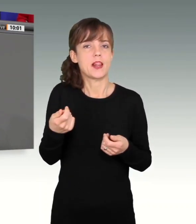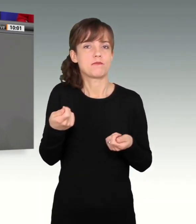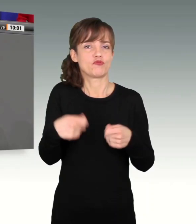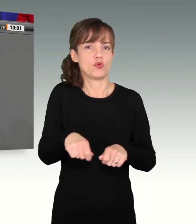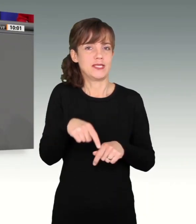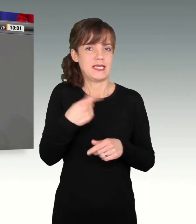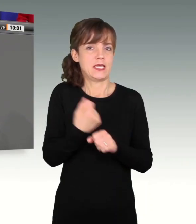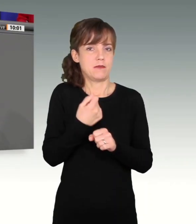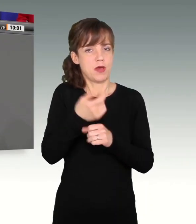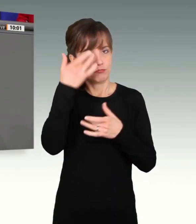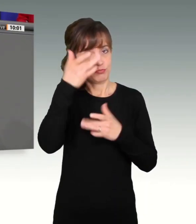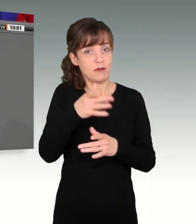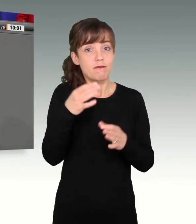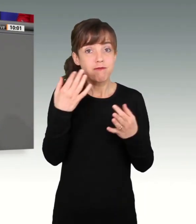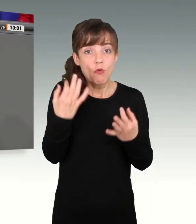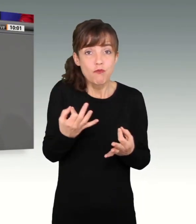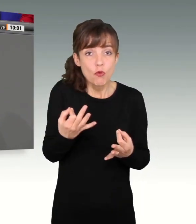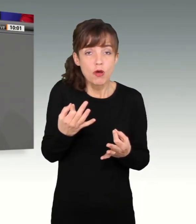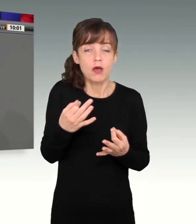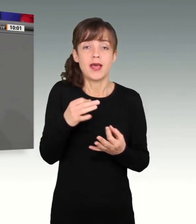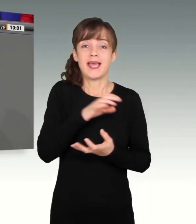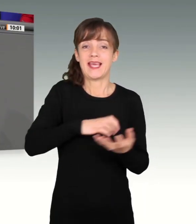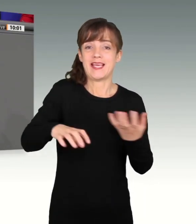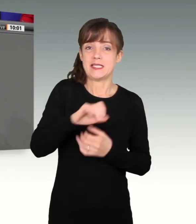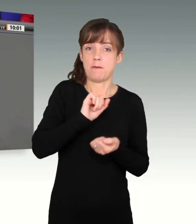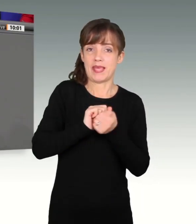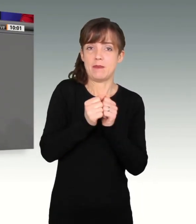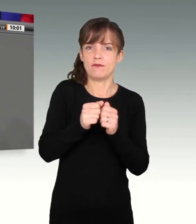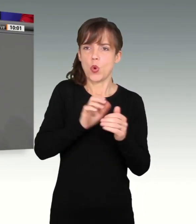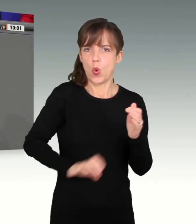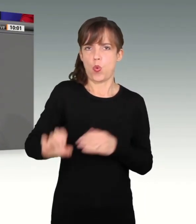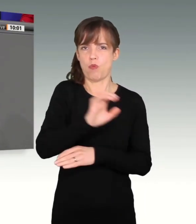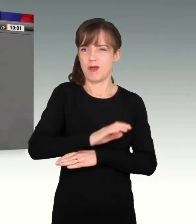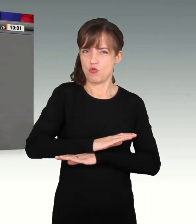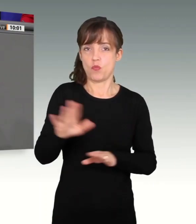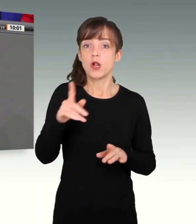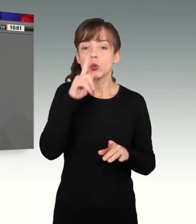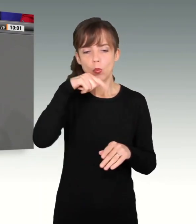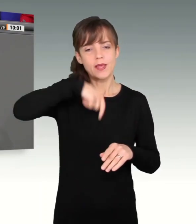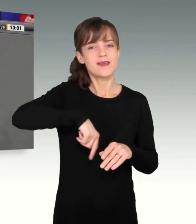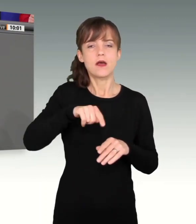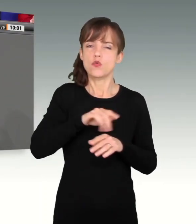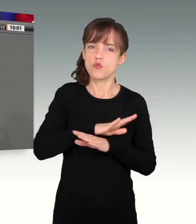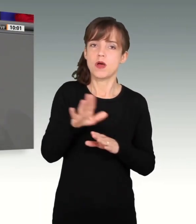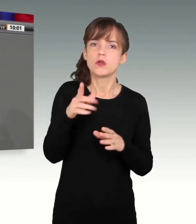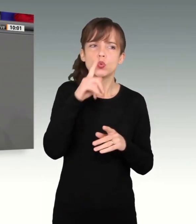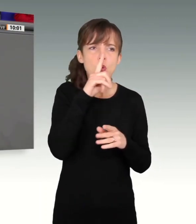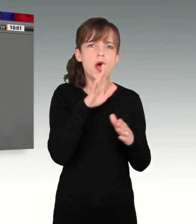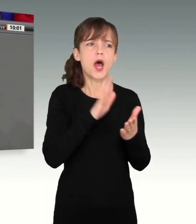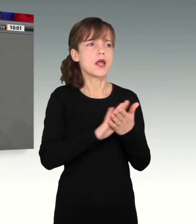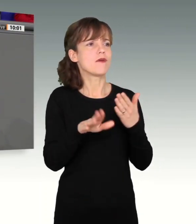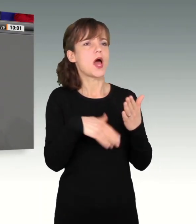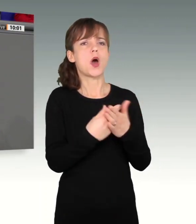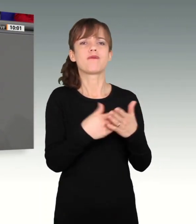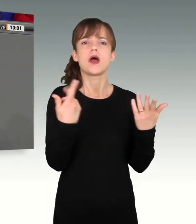denn? Um die Krise in ganz Europa zu bekämpfen. dazu gehört eben nicht nur, dass man die Krankenhäuser stabilisiert, dass man